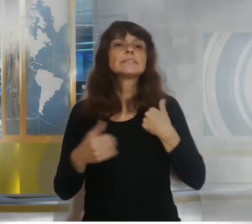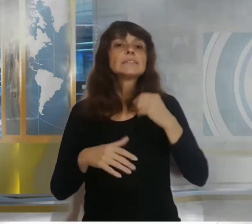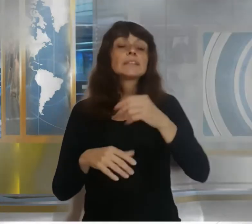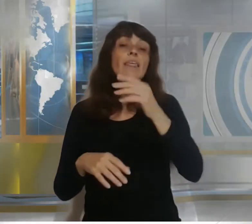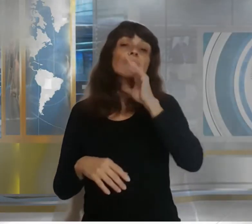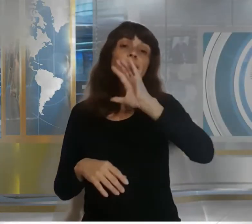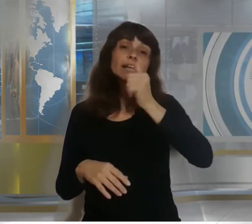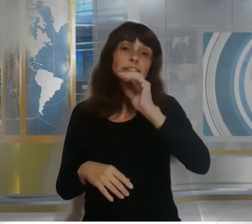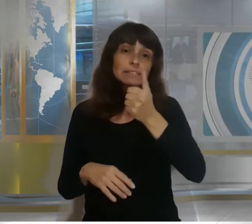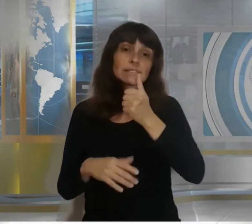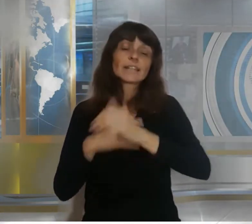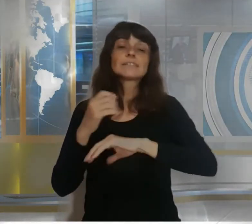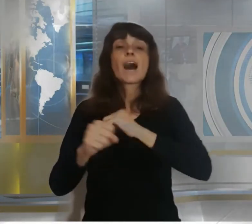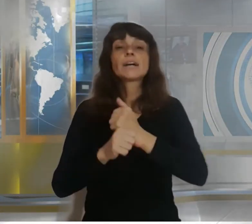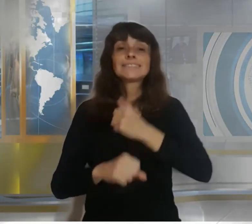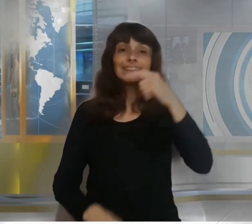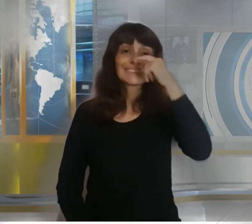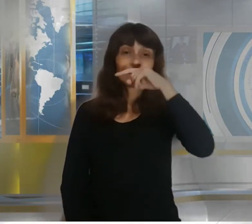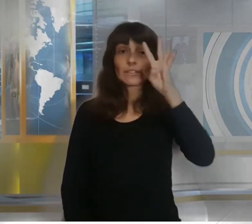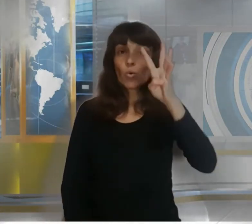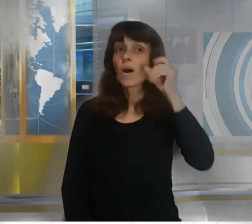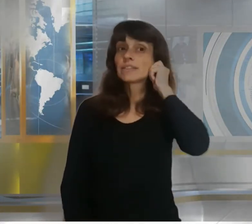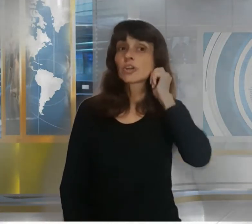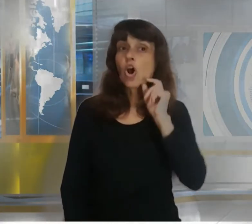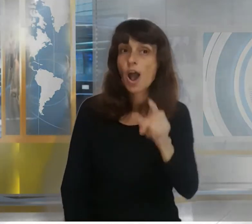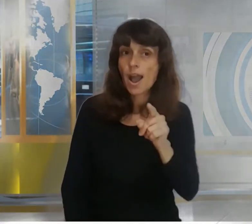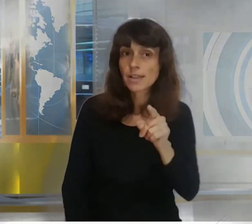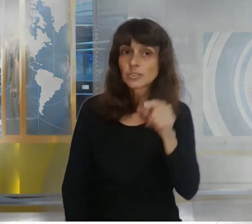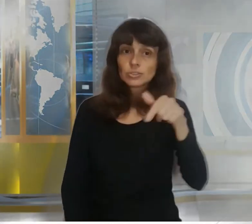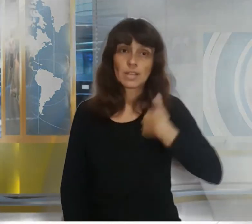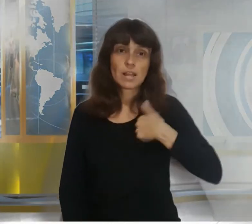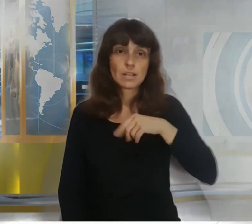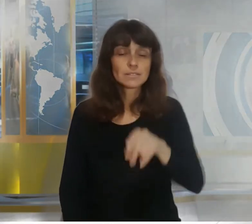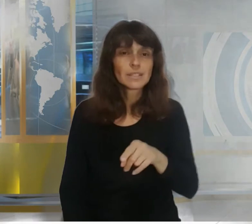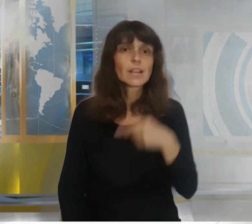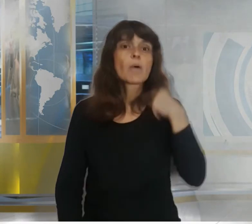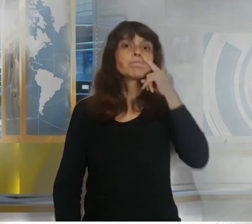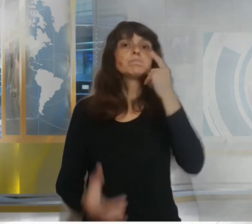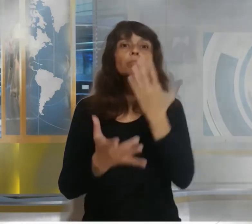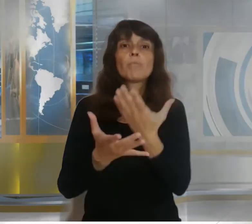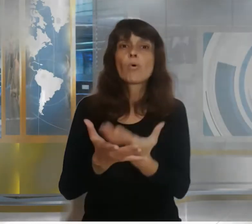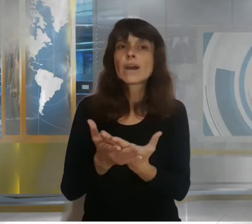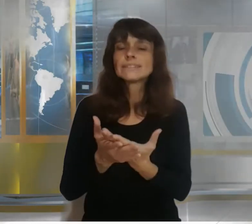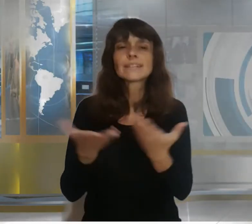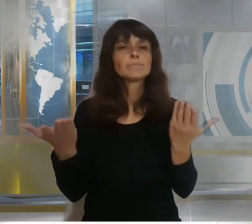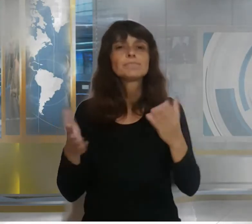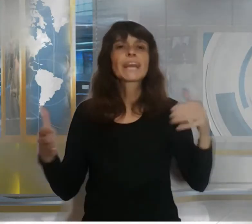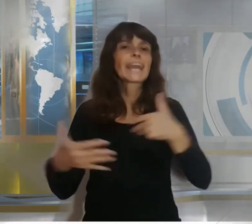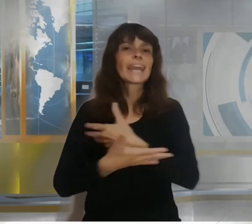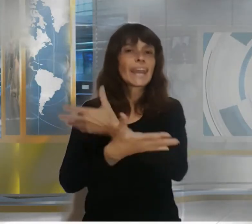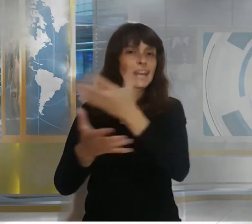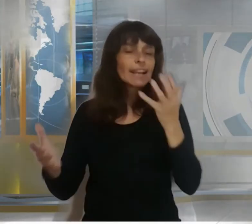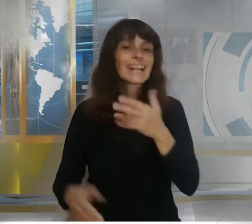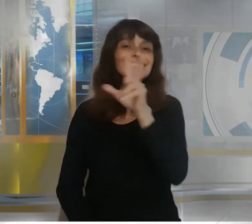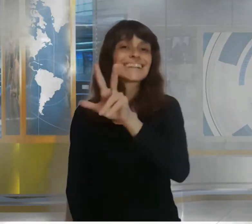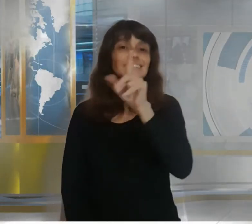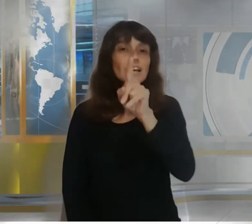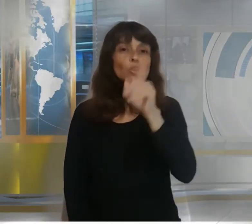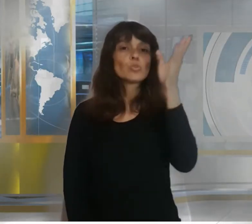a 74 años 500 de argentina revelan que a nivel global el 31% de los